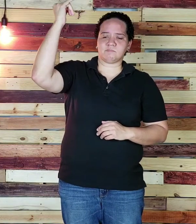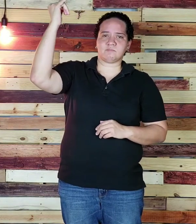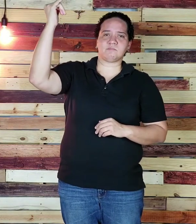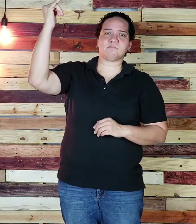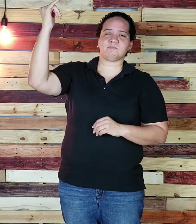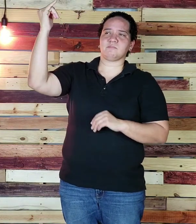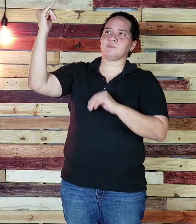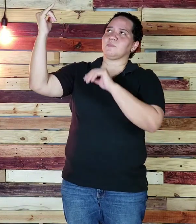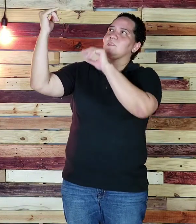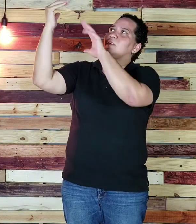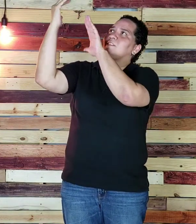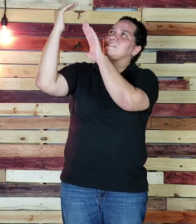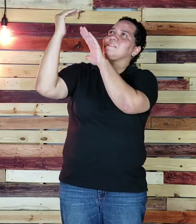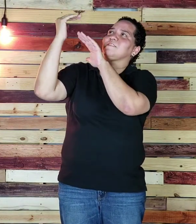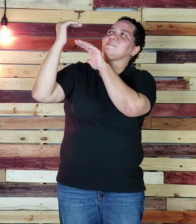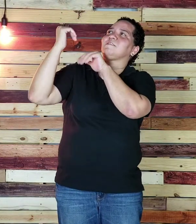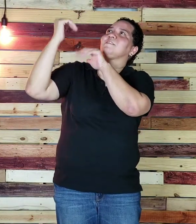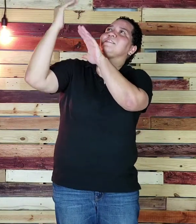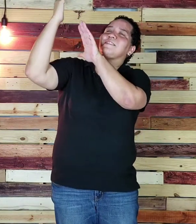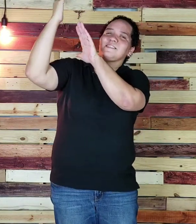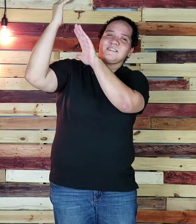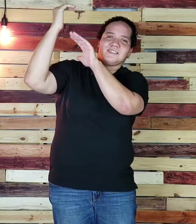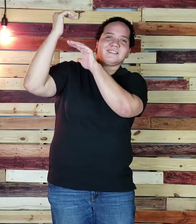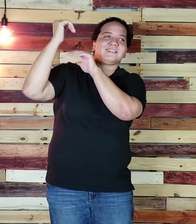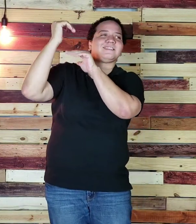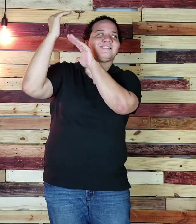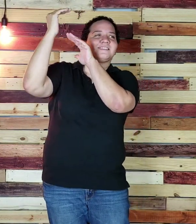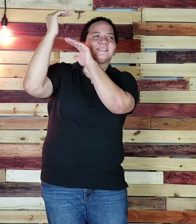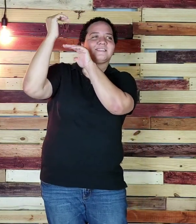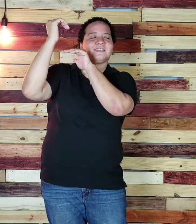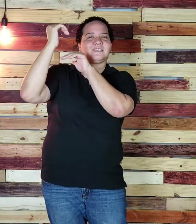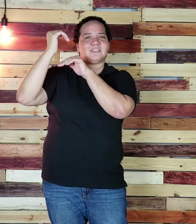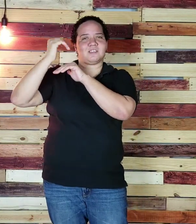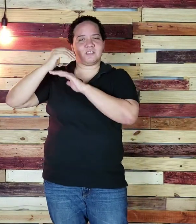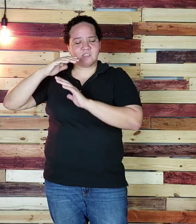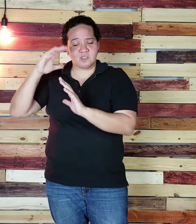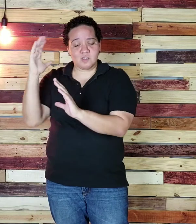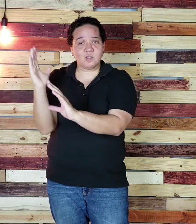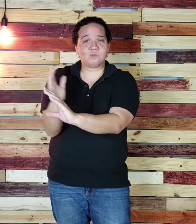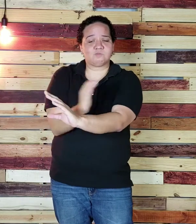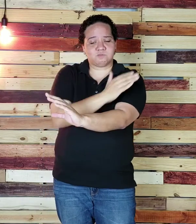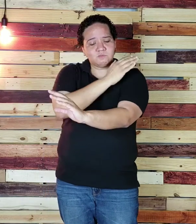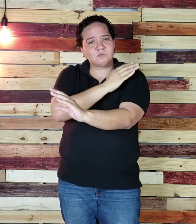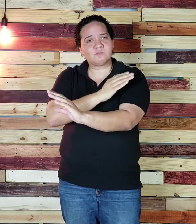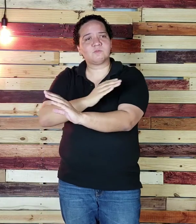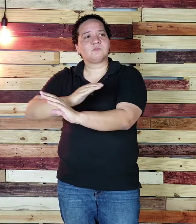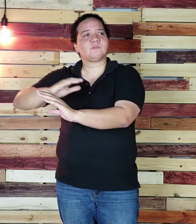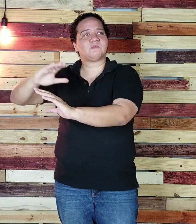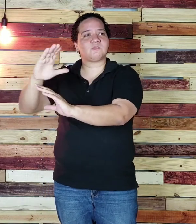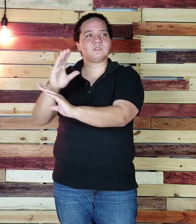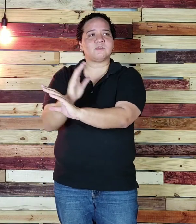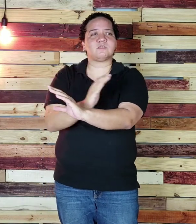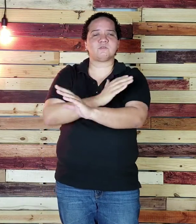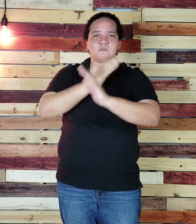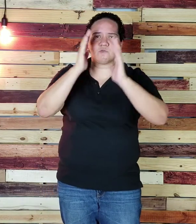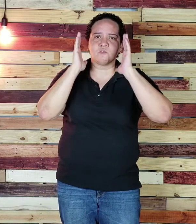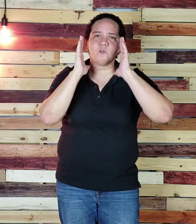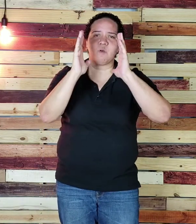luna me sonríe Y que escuchar canciones